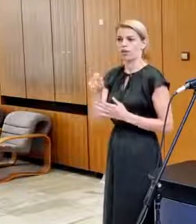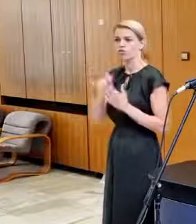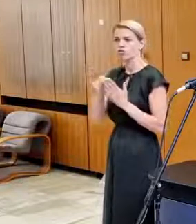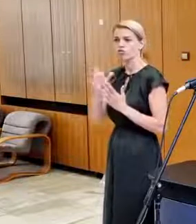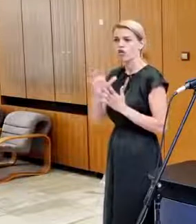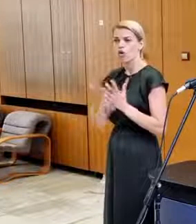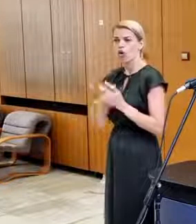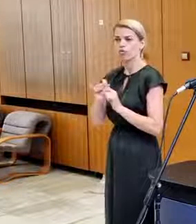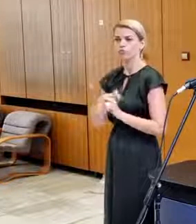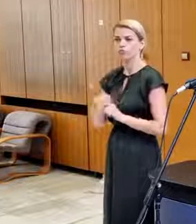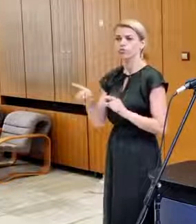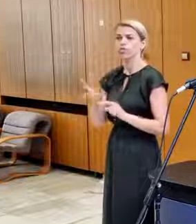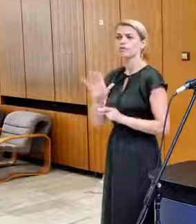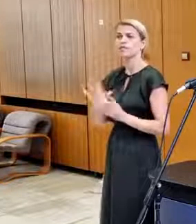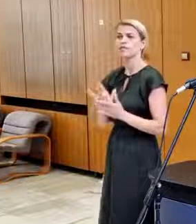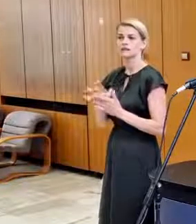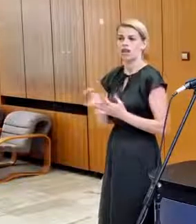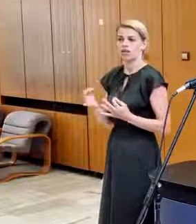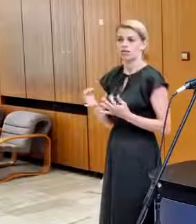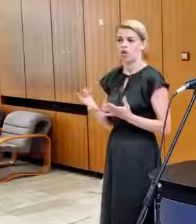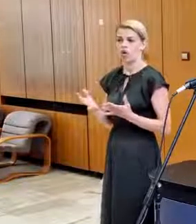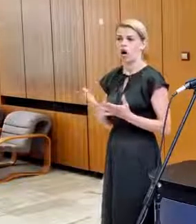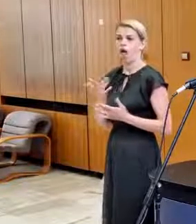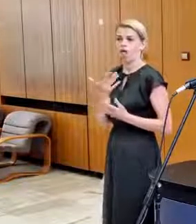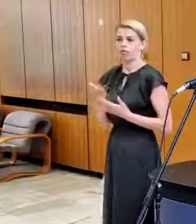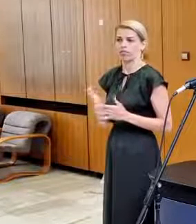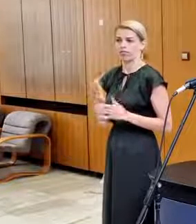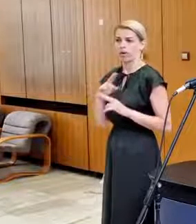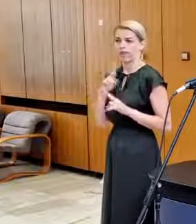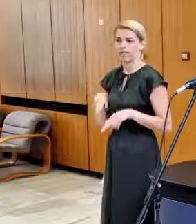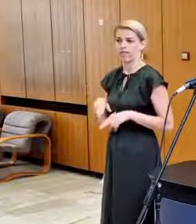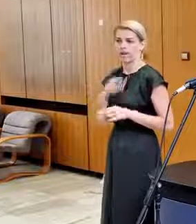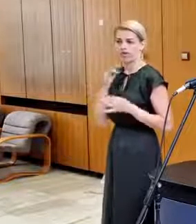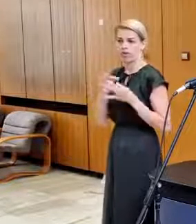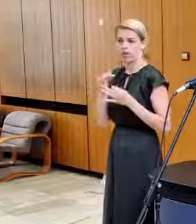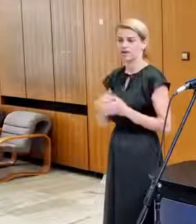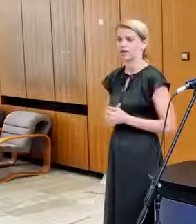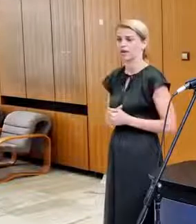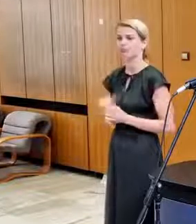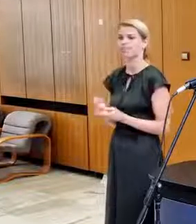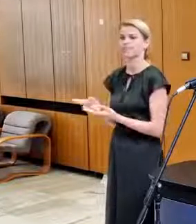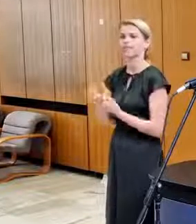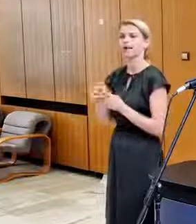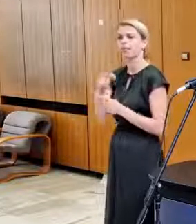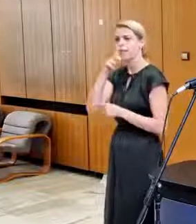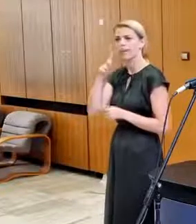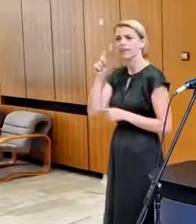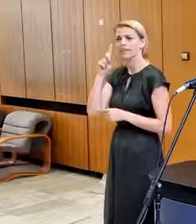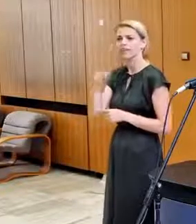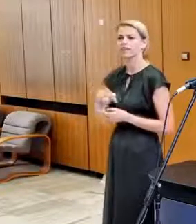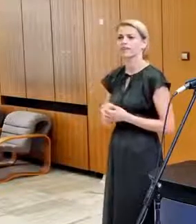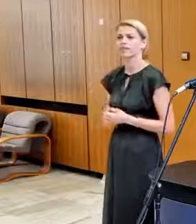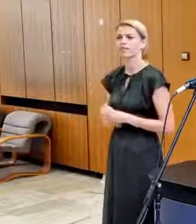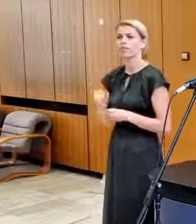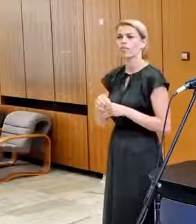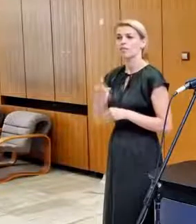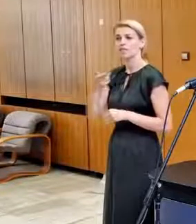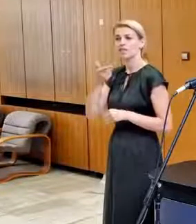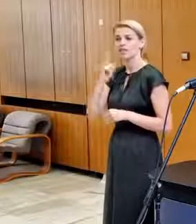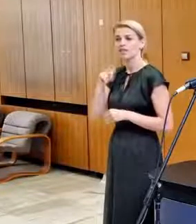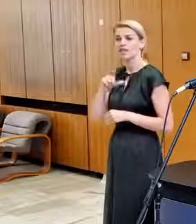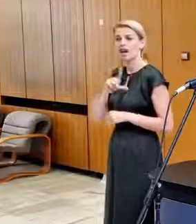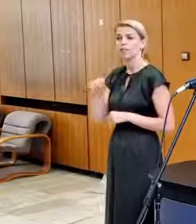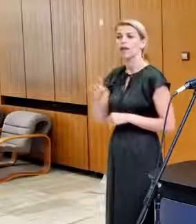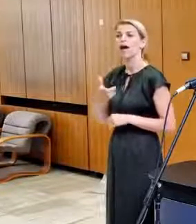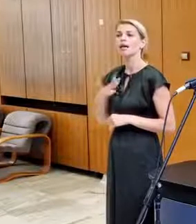vlastne cieľe, ale nič z toho nie je pravdivá informácia. Ešte sa vrátim k Madridu. Tam Slovensko chce vlastne podporiť